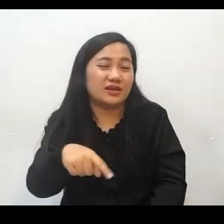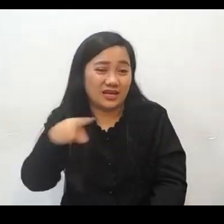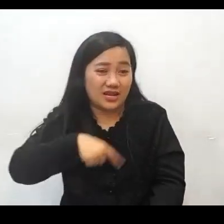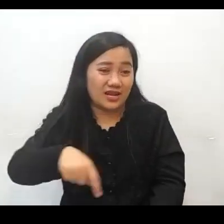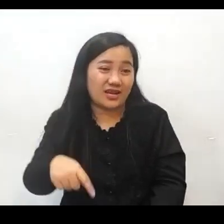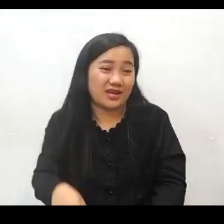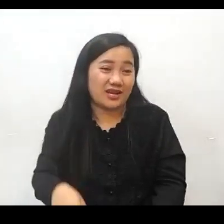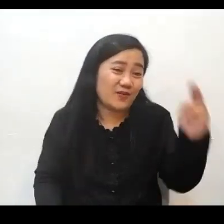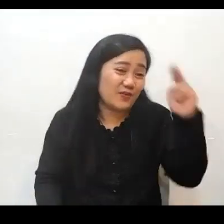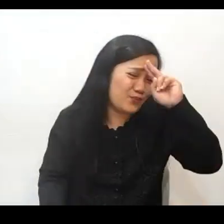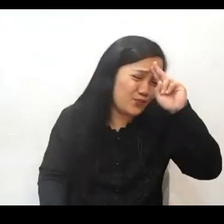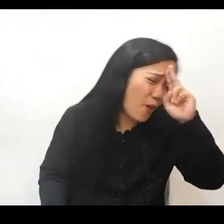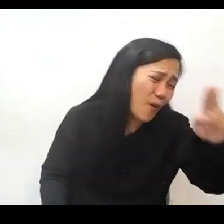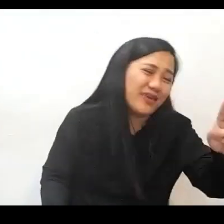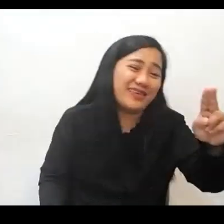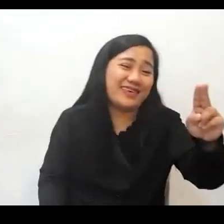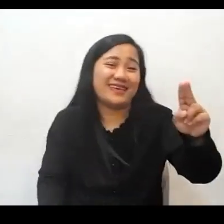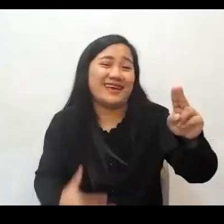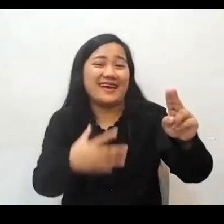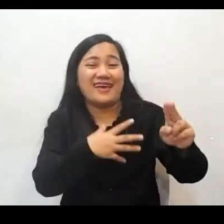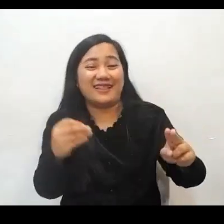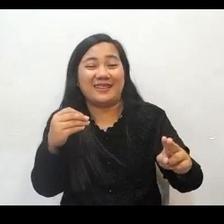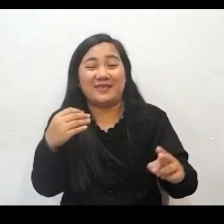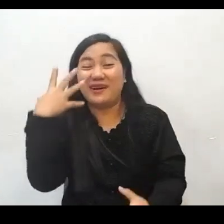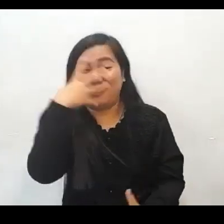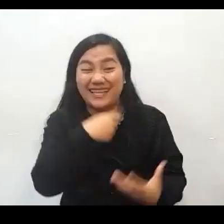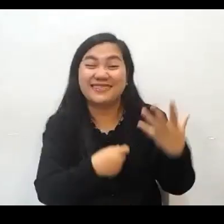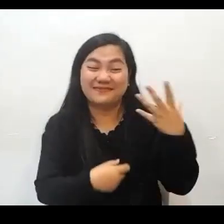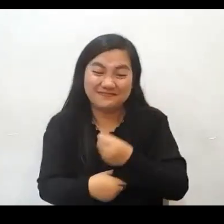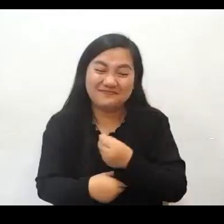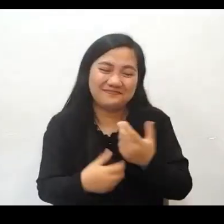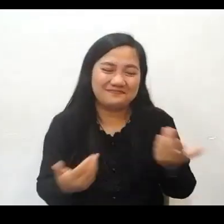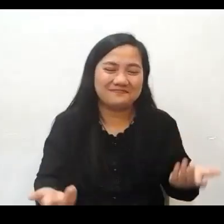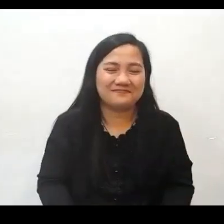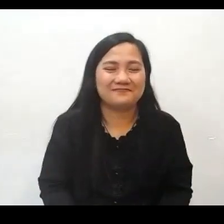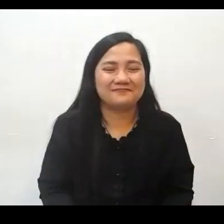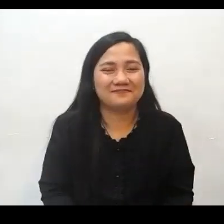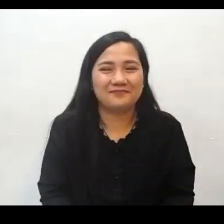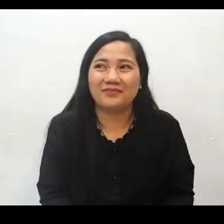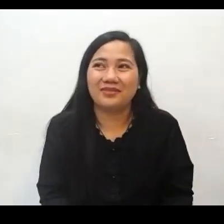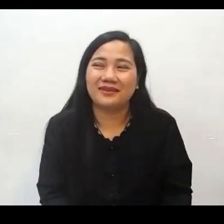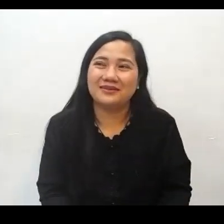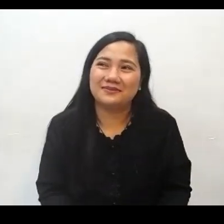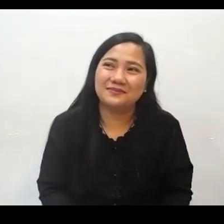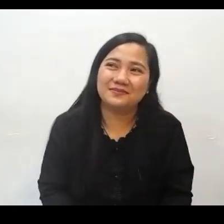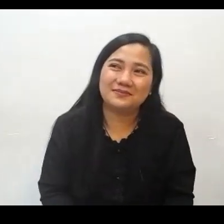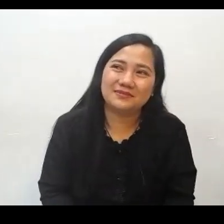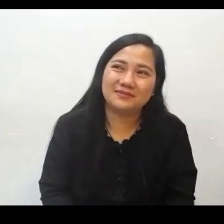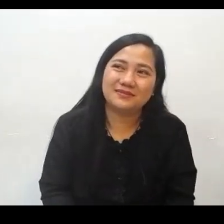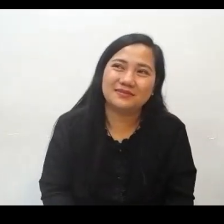guwapo and maganda. Kaya lahat po ng ating mga brothers and sisters ay pogi o guwapo at maganda.